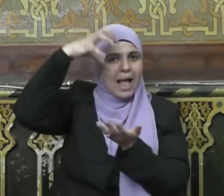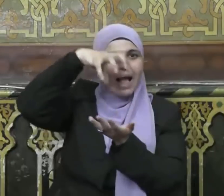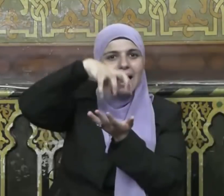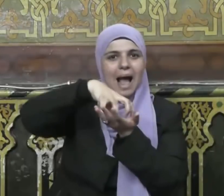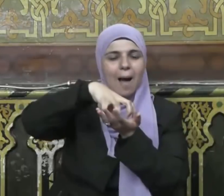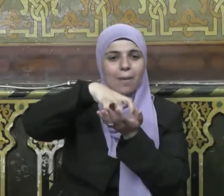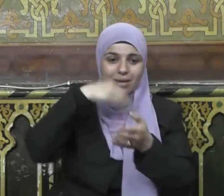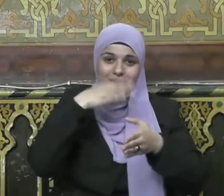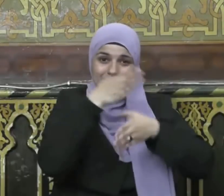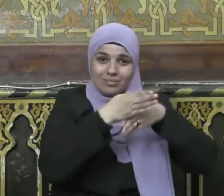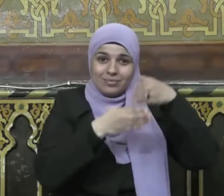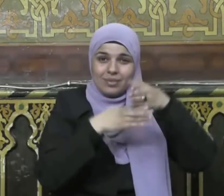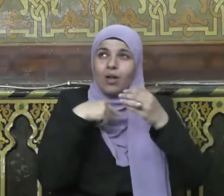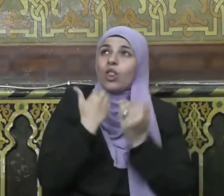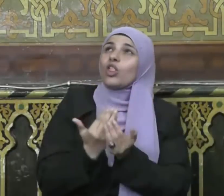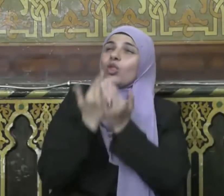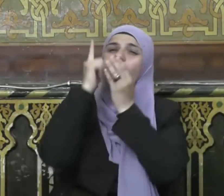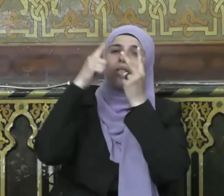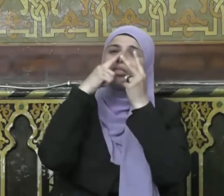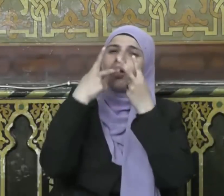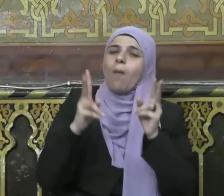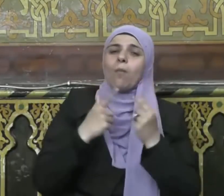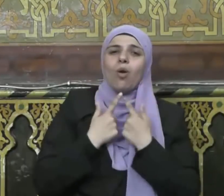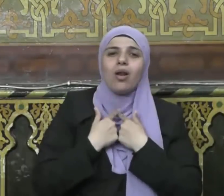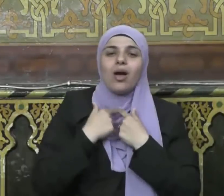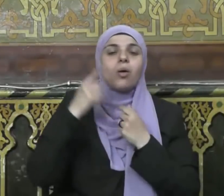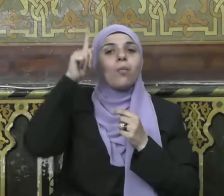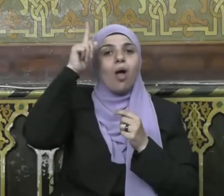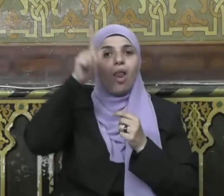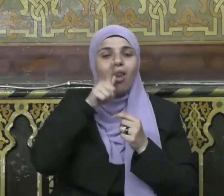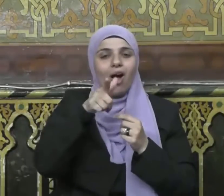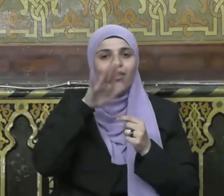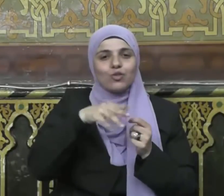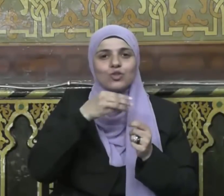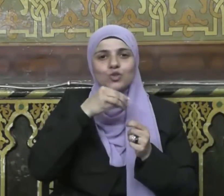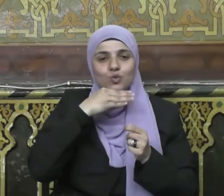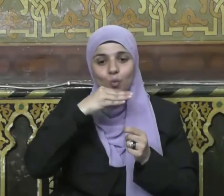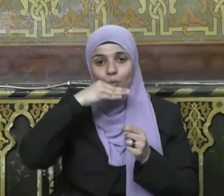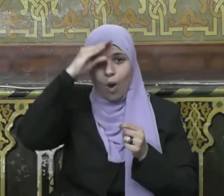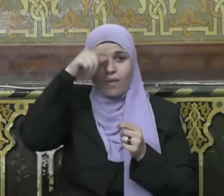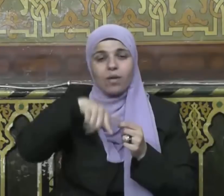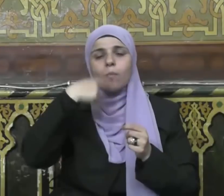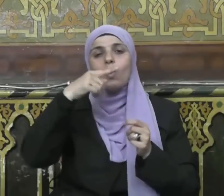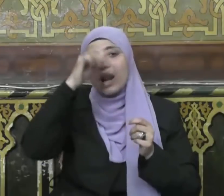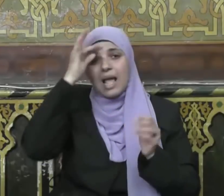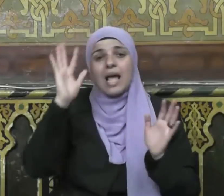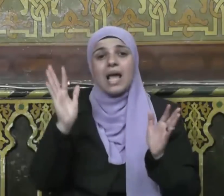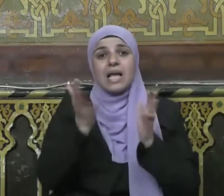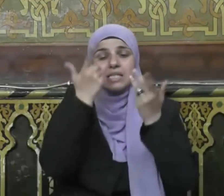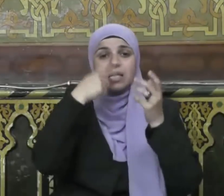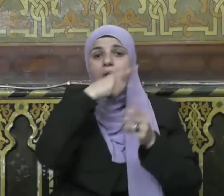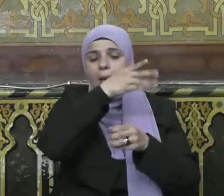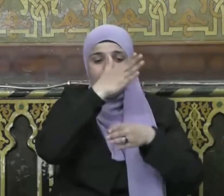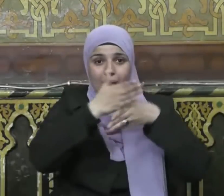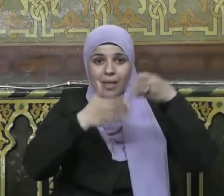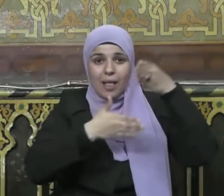أمره الله عز وجل به ألا وهو بناء الكعبة المشرفة وفي ذلك يقول الحق تبارك